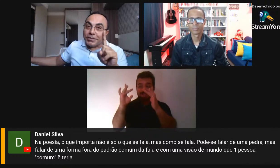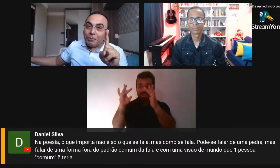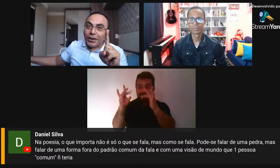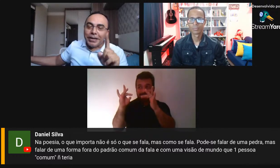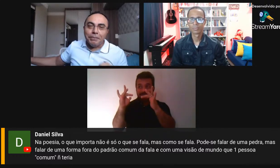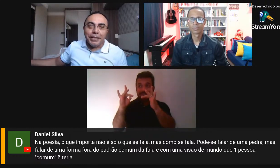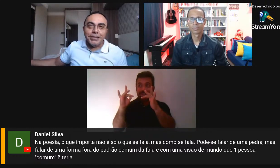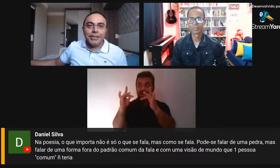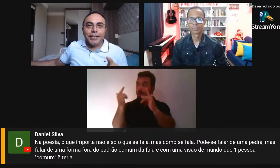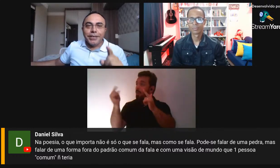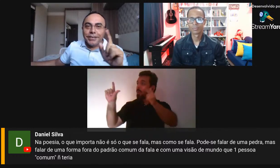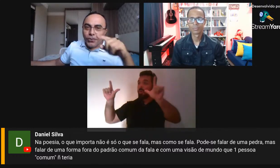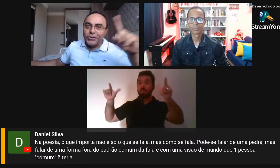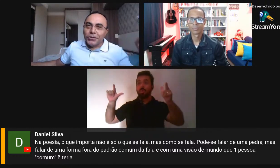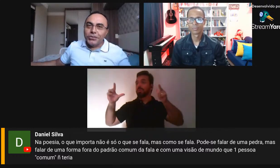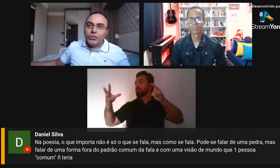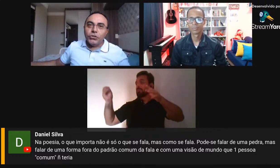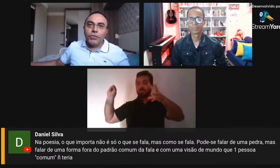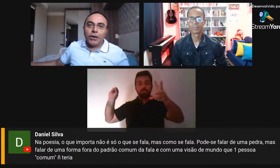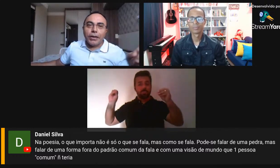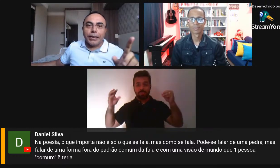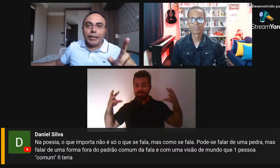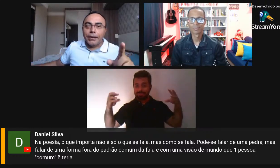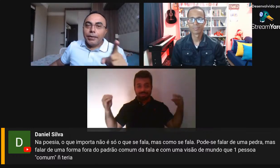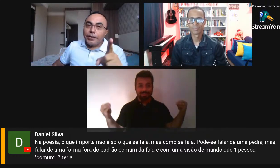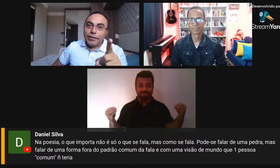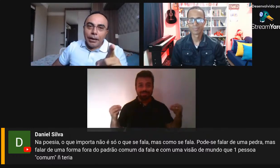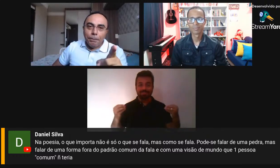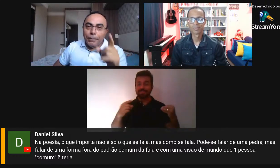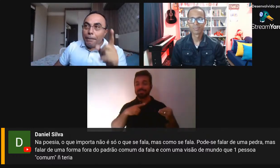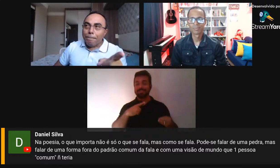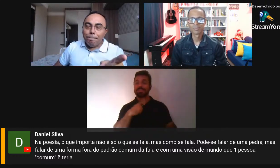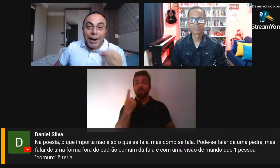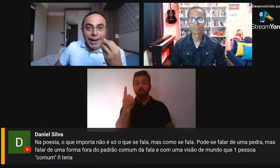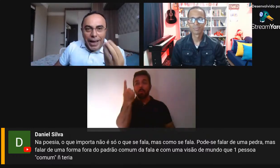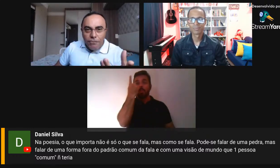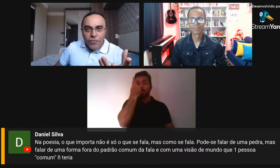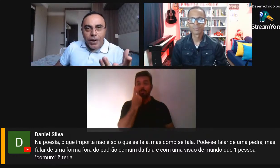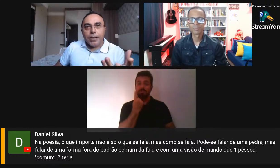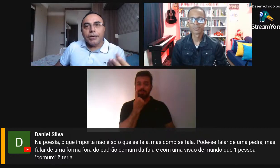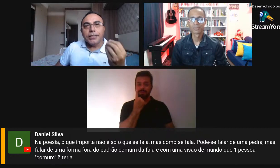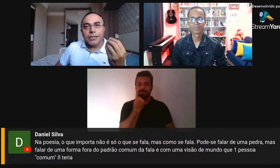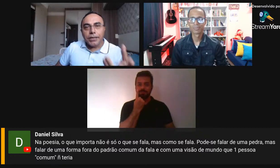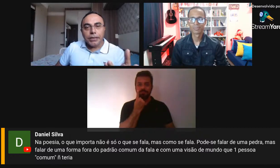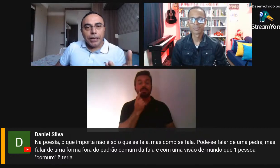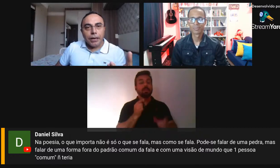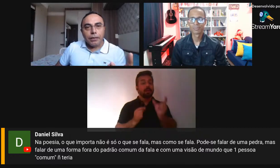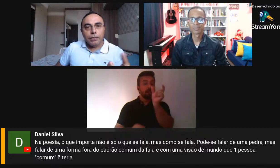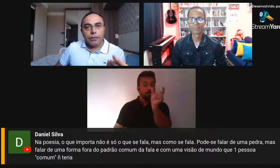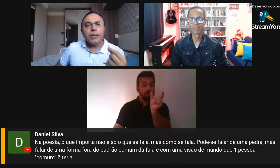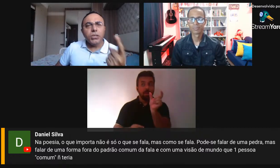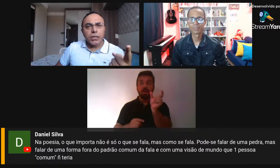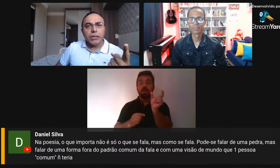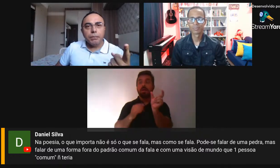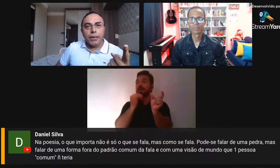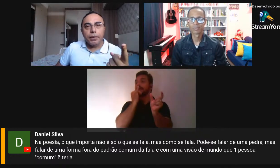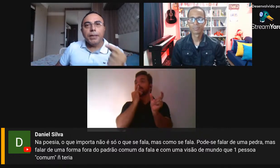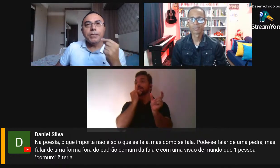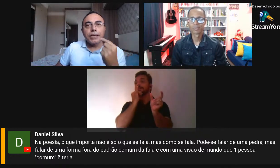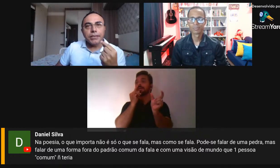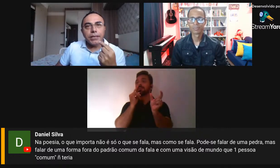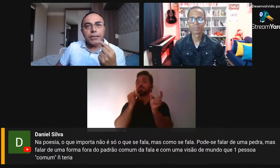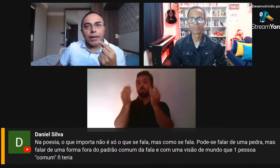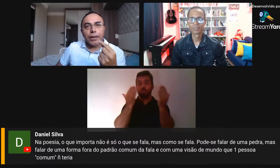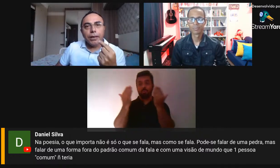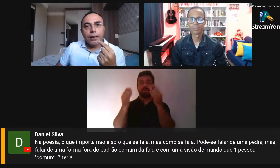Pelo menos temporariamente, enquanto eu estiver com aquela. E na palavra escrita, na dita também,